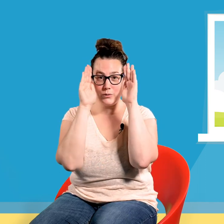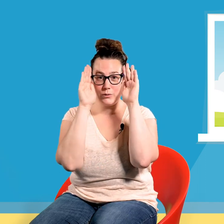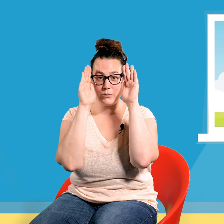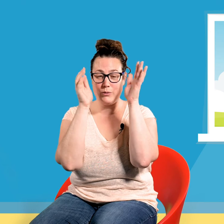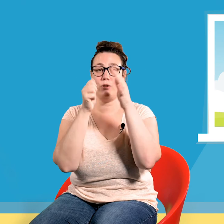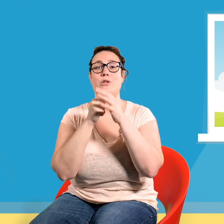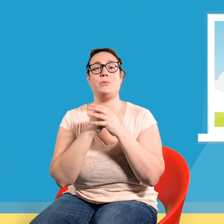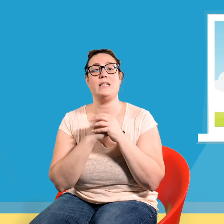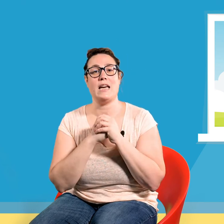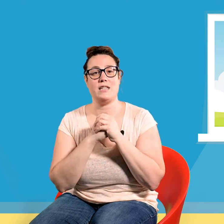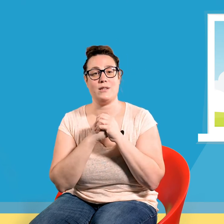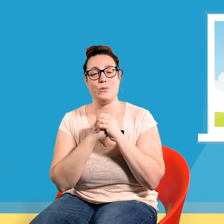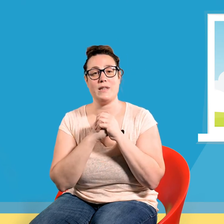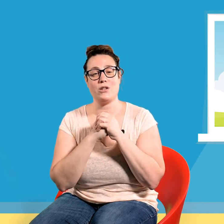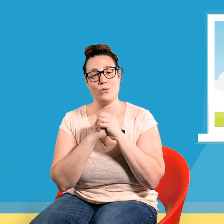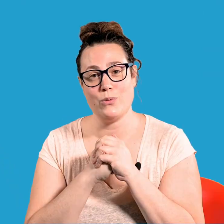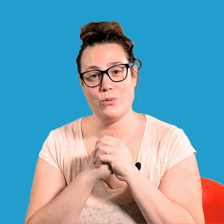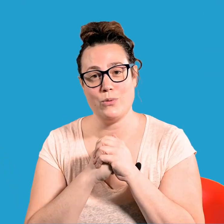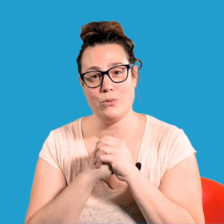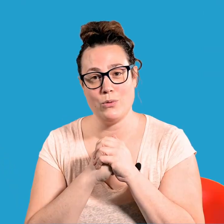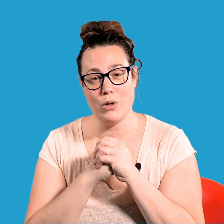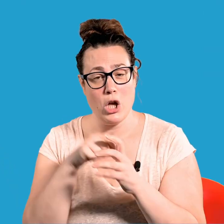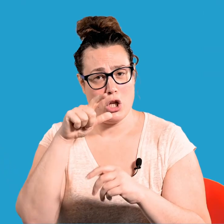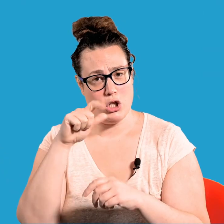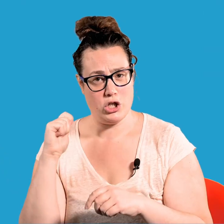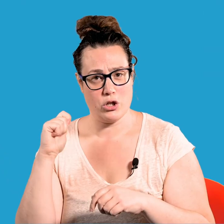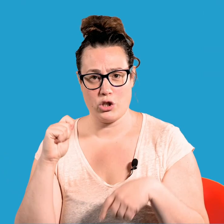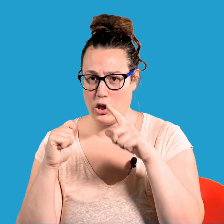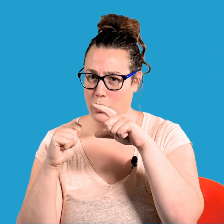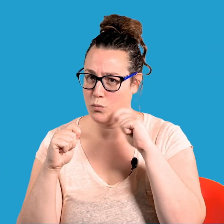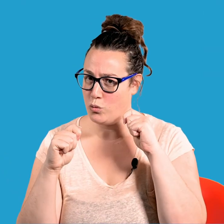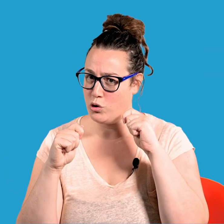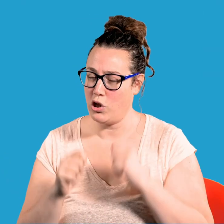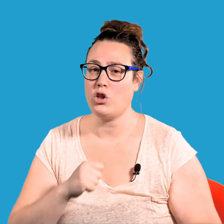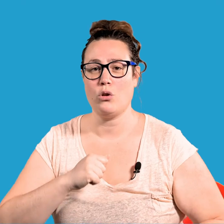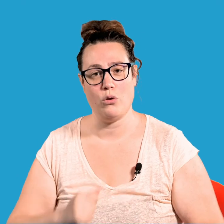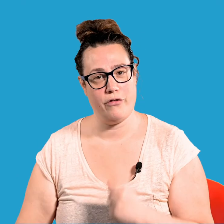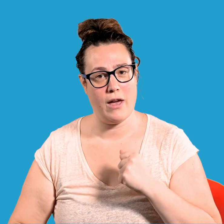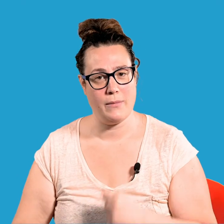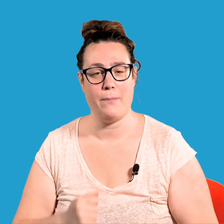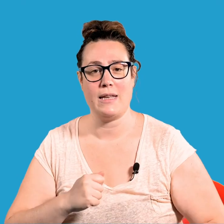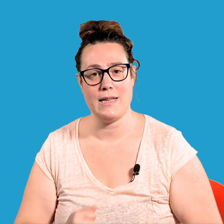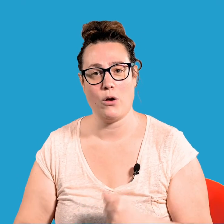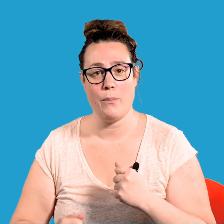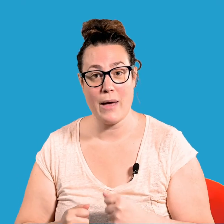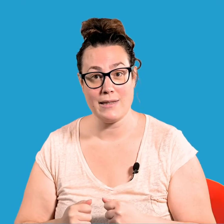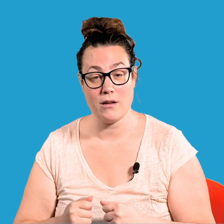coucou, je suis caché sous un chou ! Lissant ses moustaches, le fermier passe et repasse,